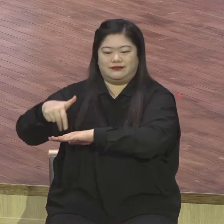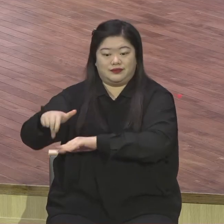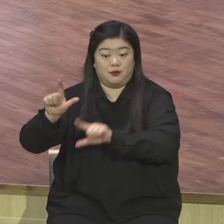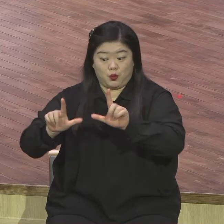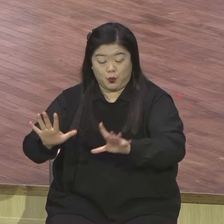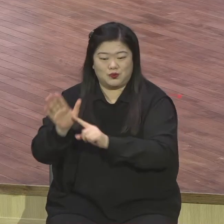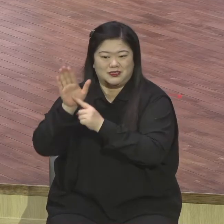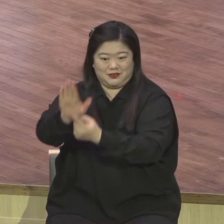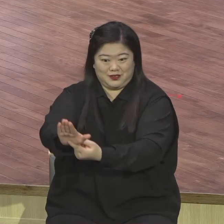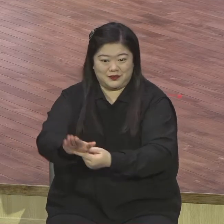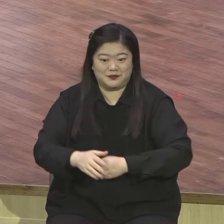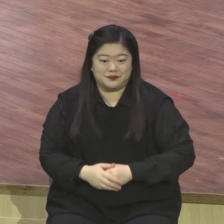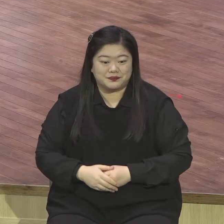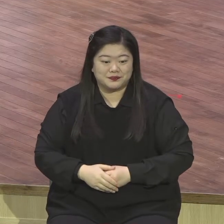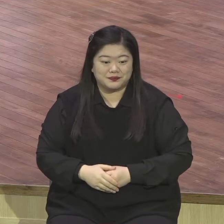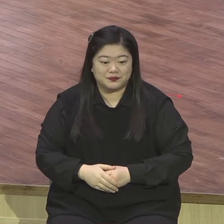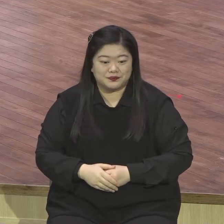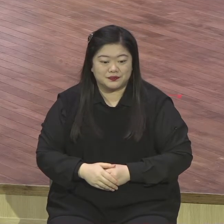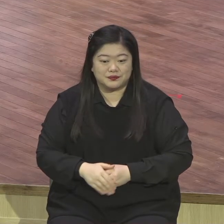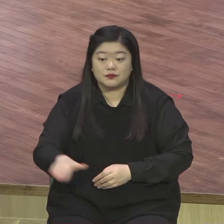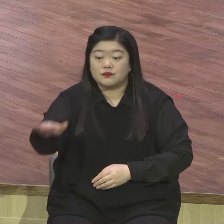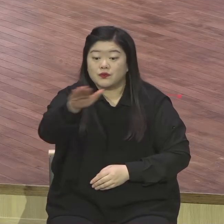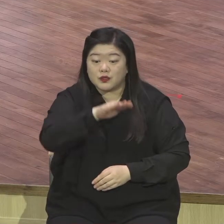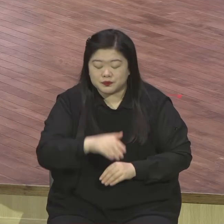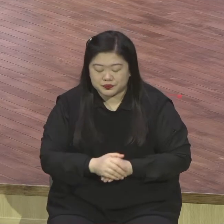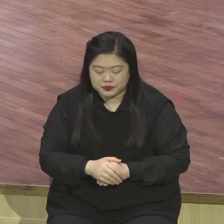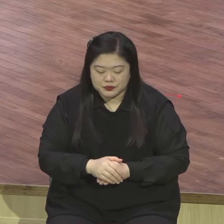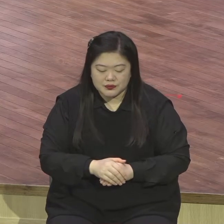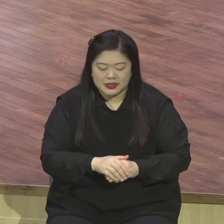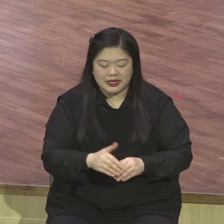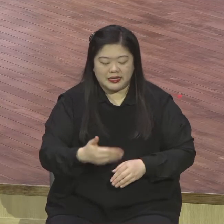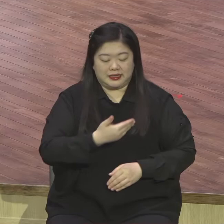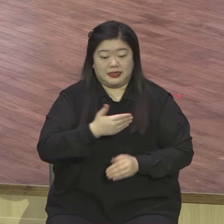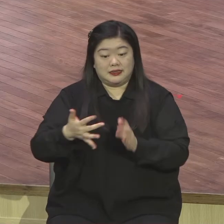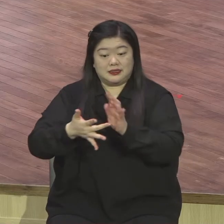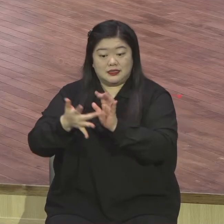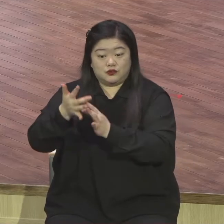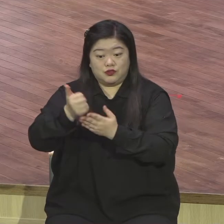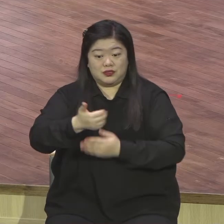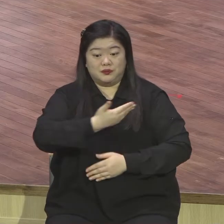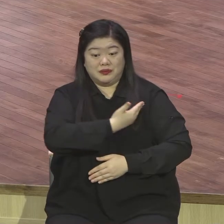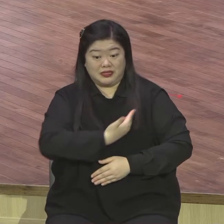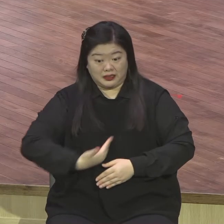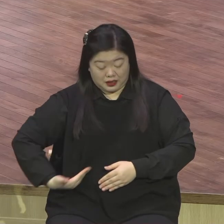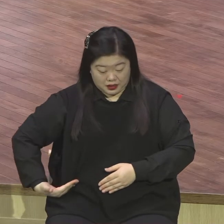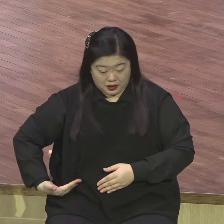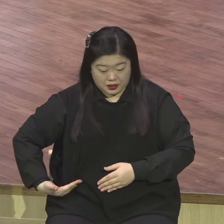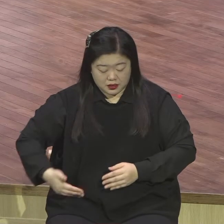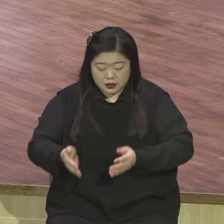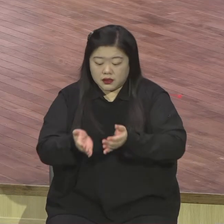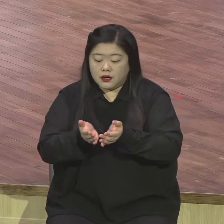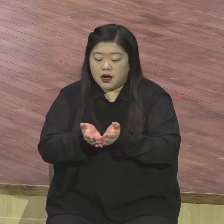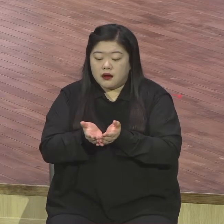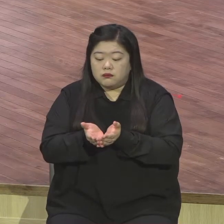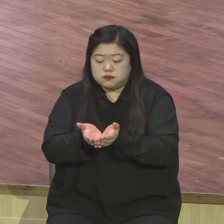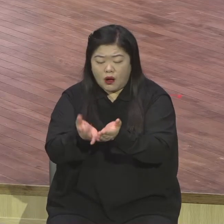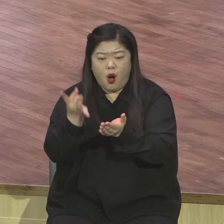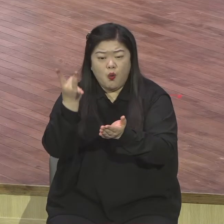풍랑 속의 제자들과 같은 상황을 상상도 못한 계속 좋은